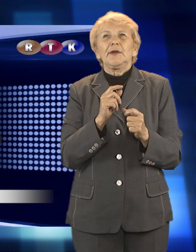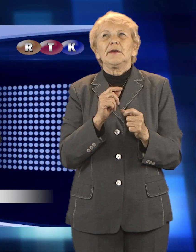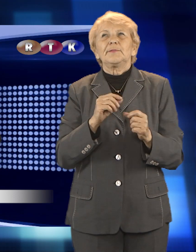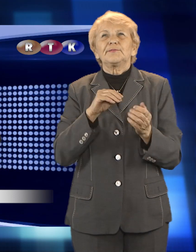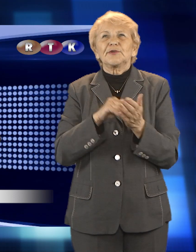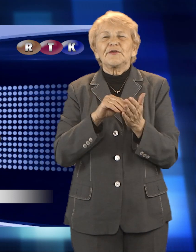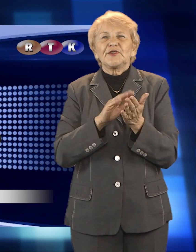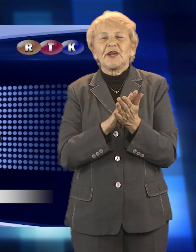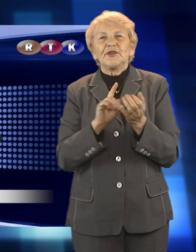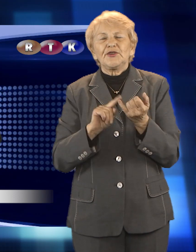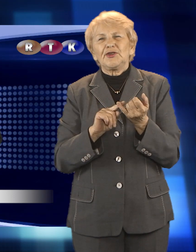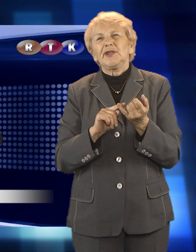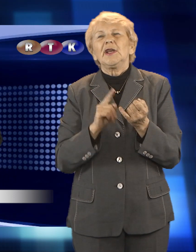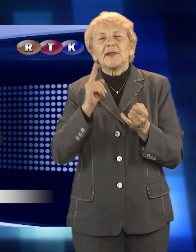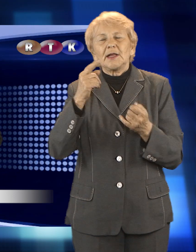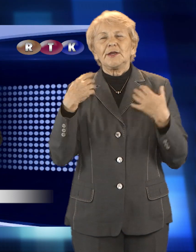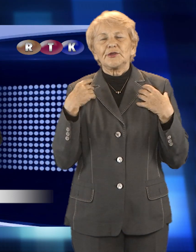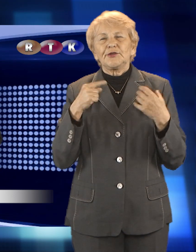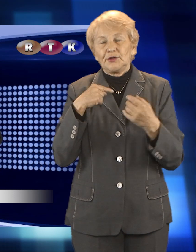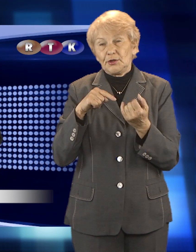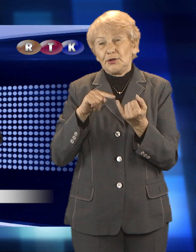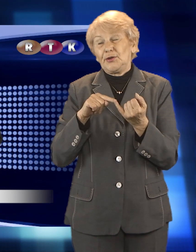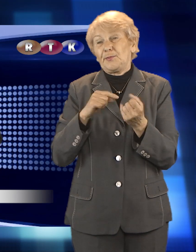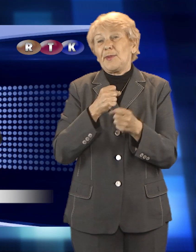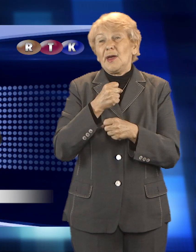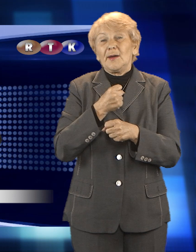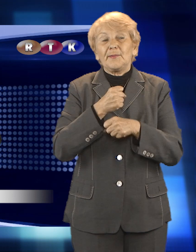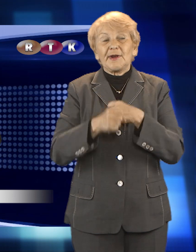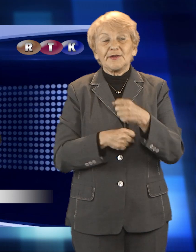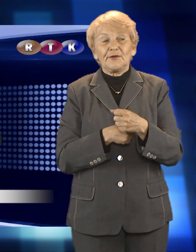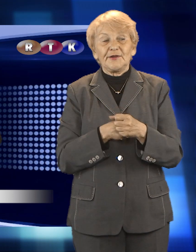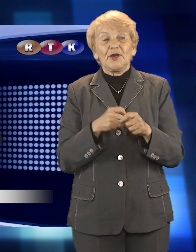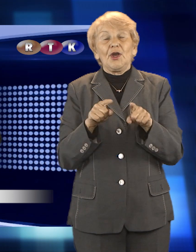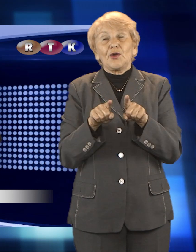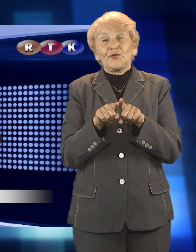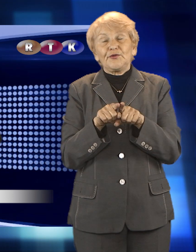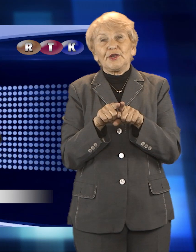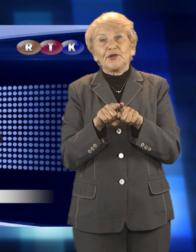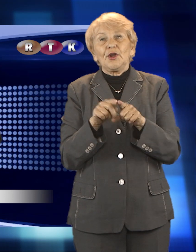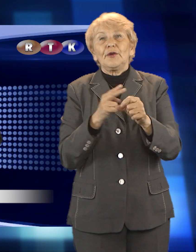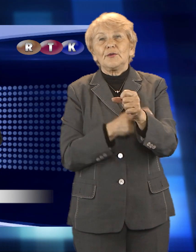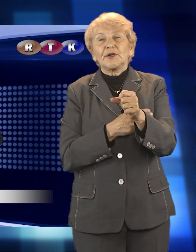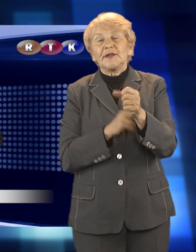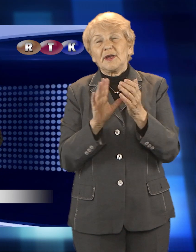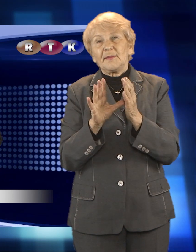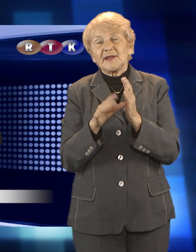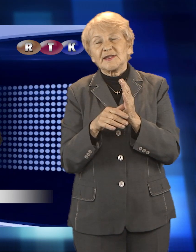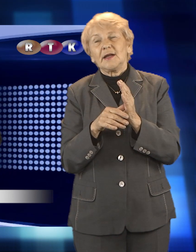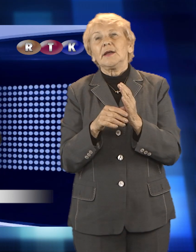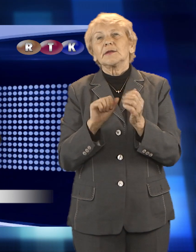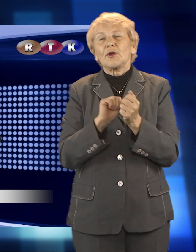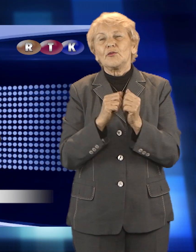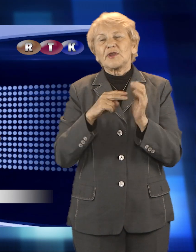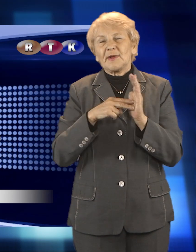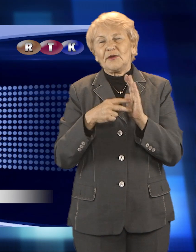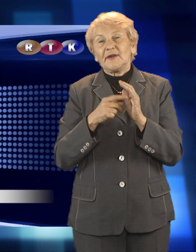samorządach, a te ostatnie mimo niedogodności związanych z koronawirusem wciąż realizują zaplanowane inwestycje. Kolejne